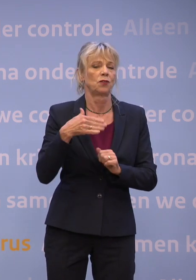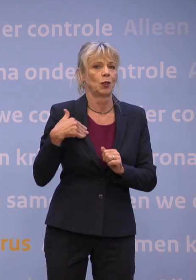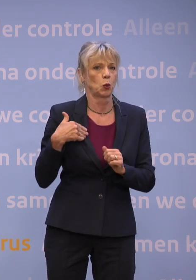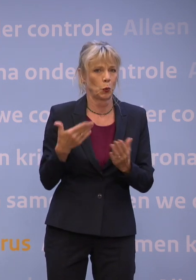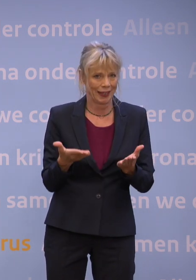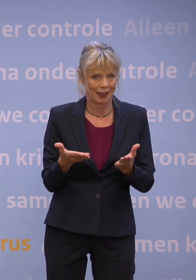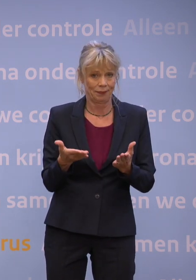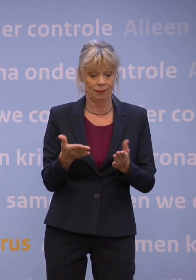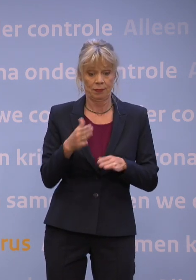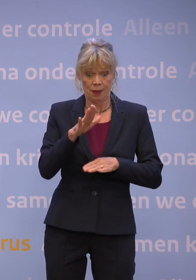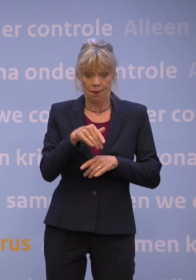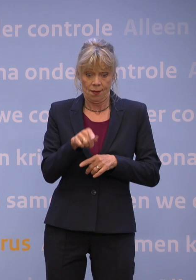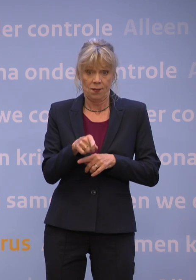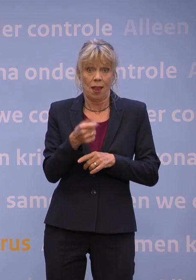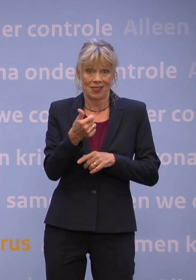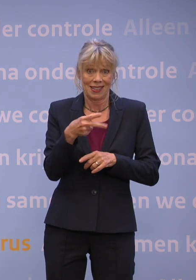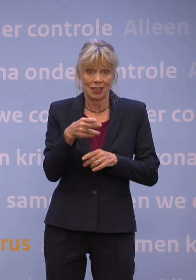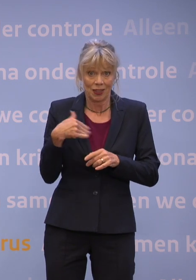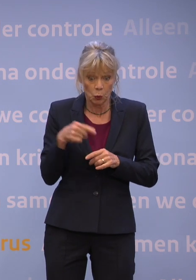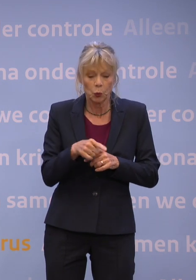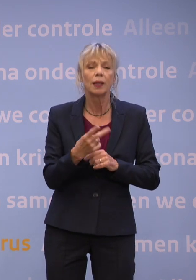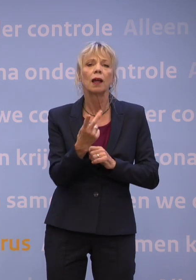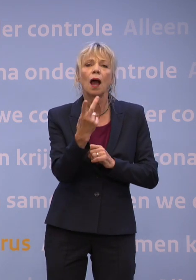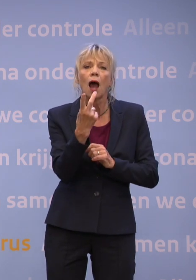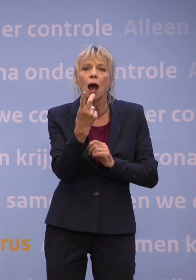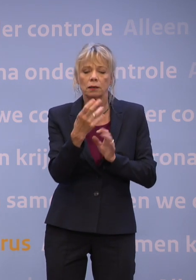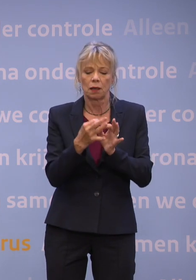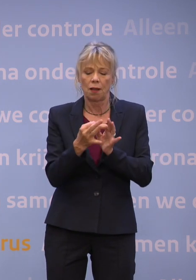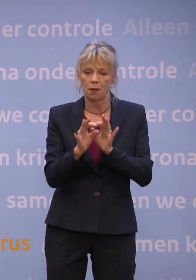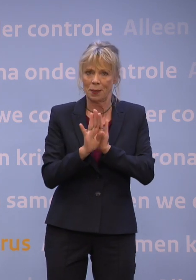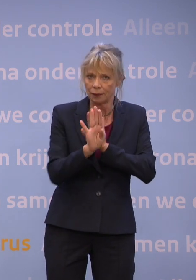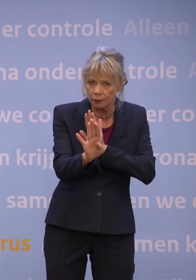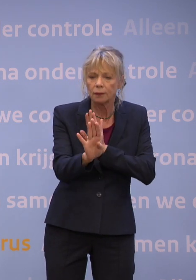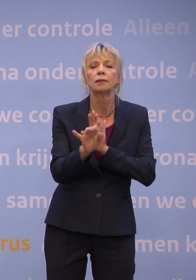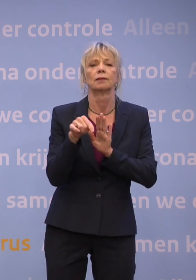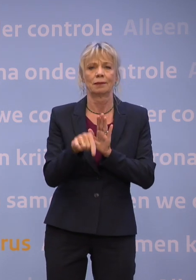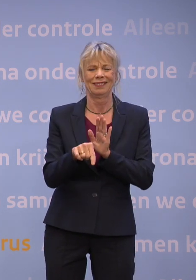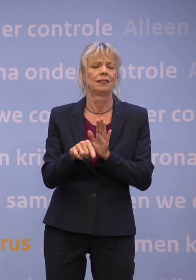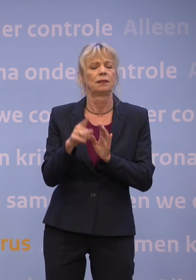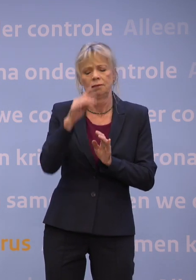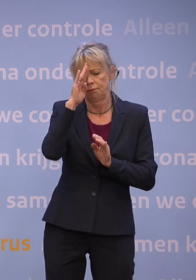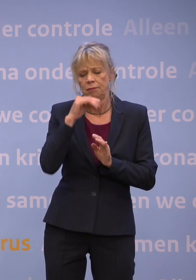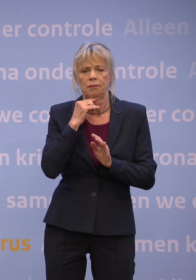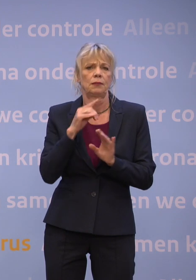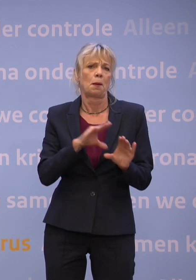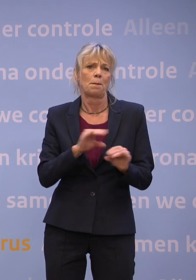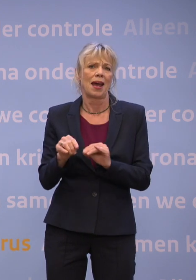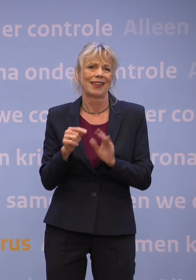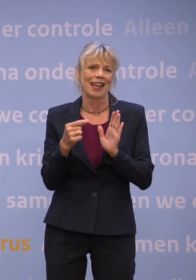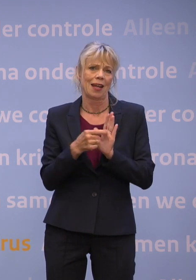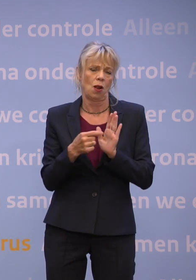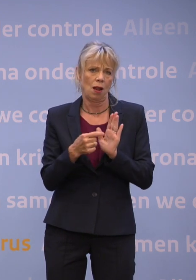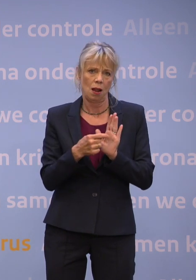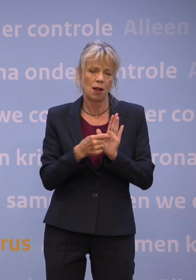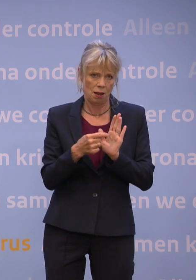is de anderhalve meter de centrale maatregel. De anderhalve meter afstand is vanaf die datum de